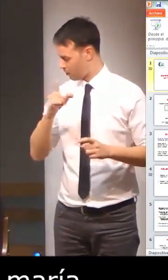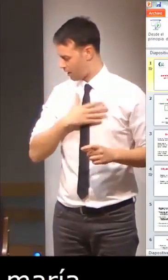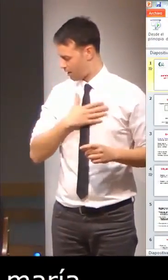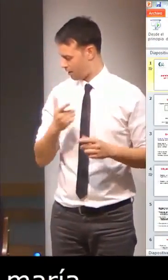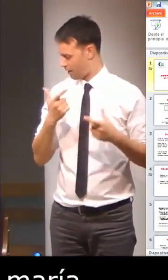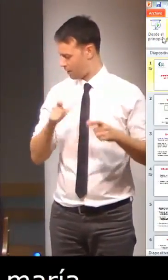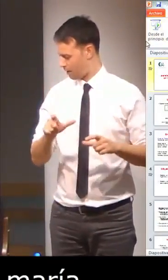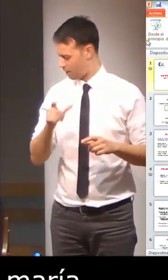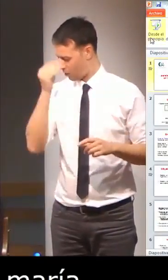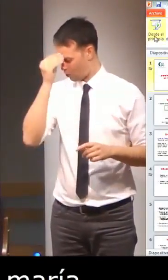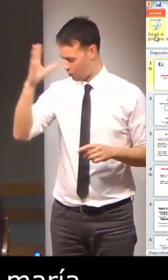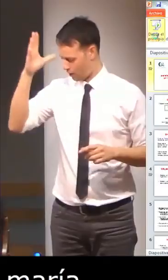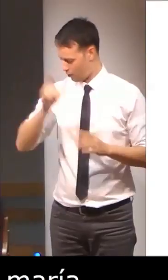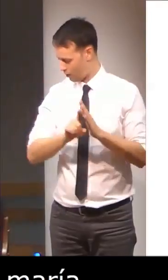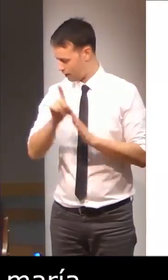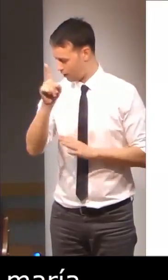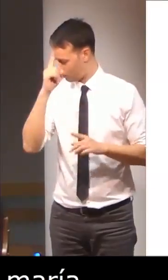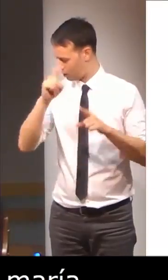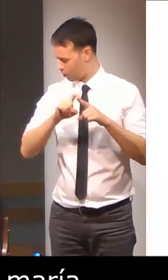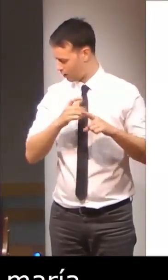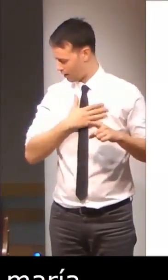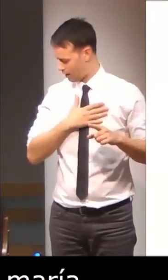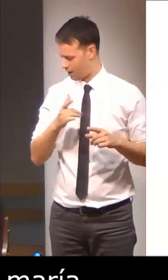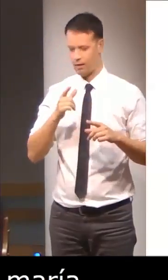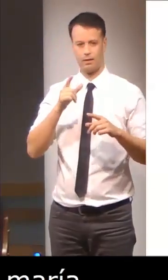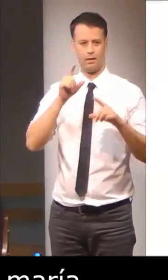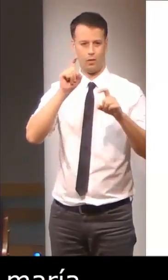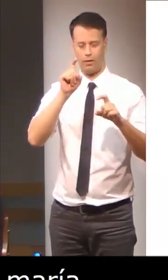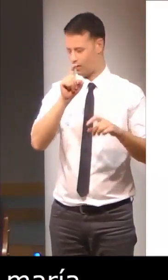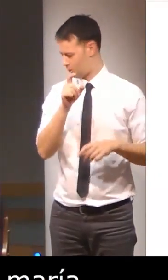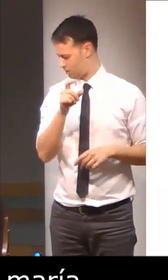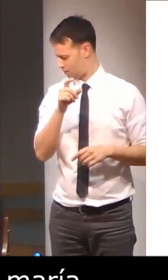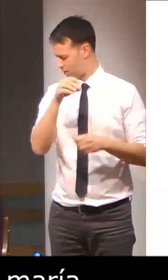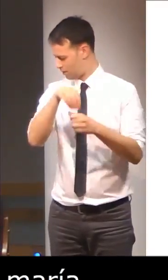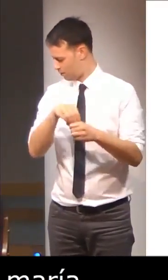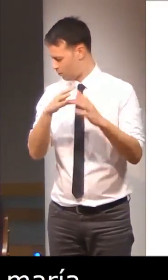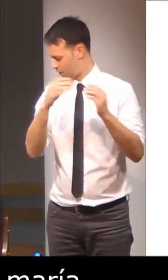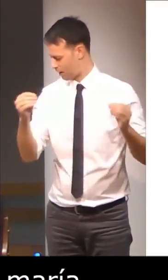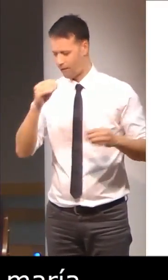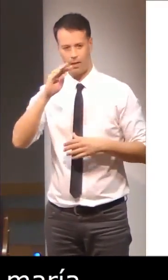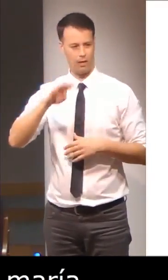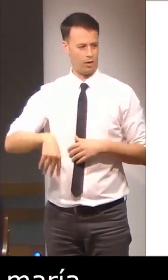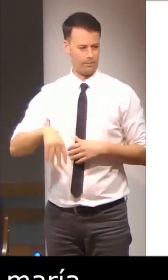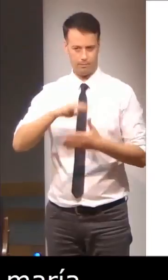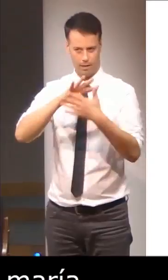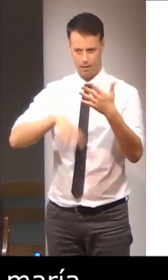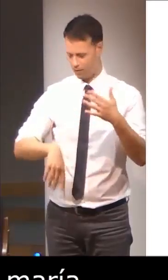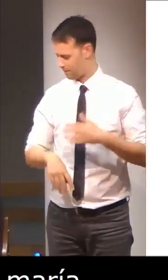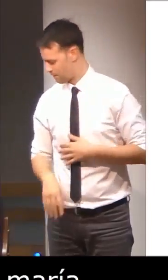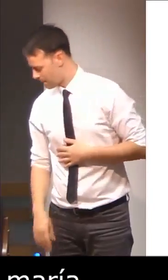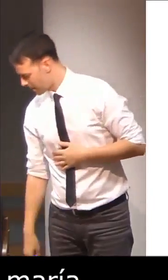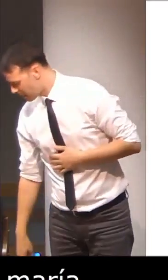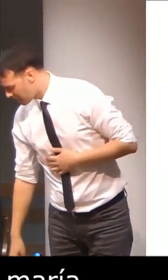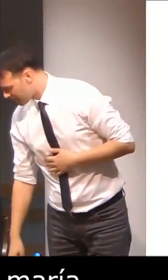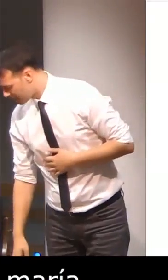lengua de signos. Es profesora del Departamento de Desarrollo Cognitivo de la Facultad de Psicología de la Universidad de Barcelona